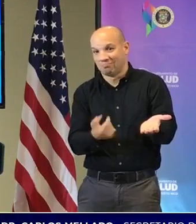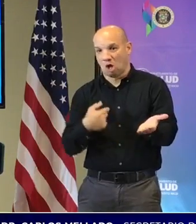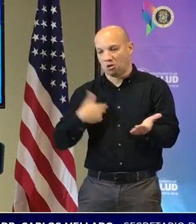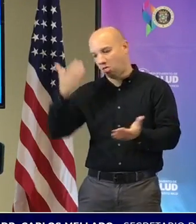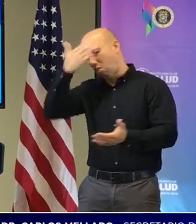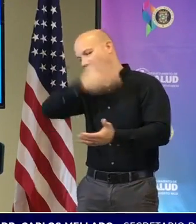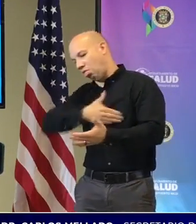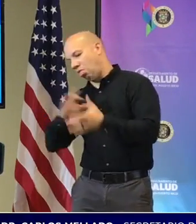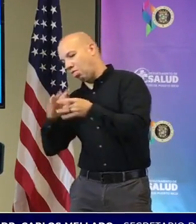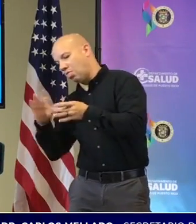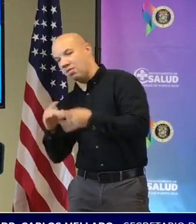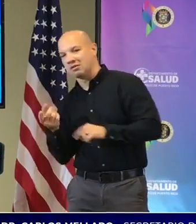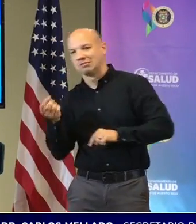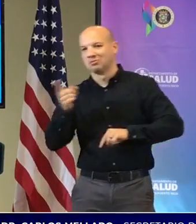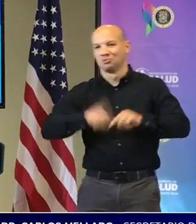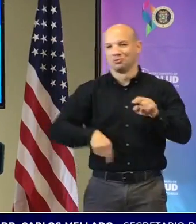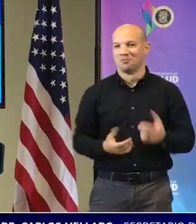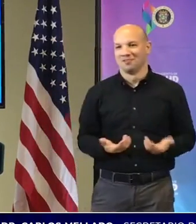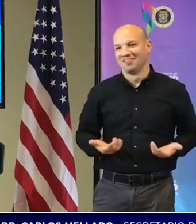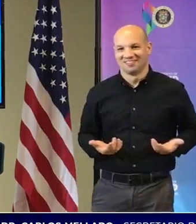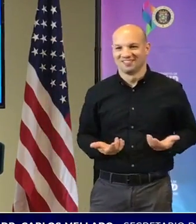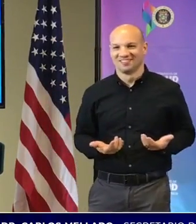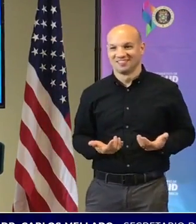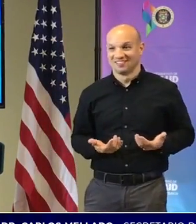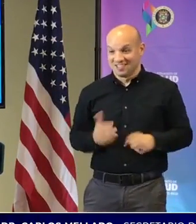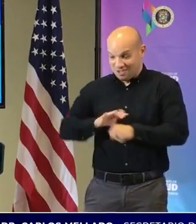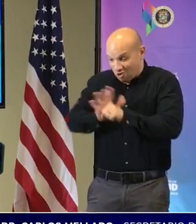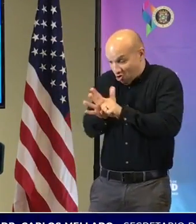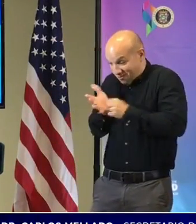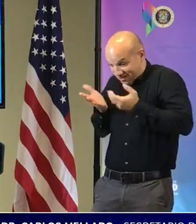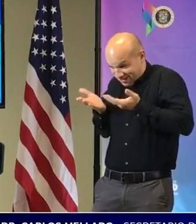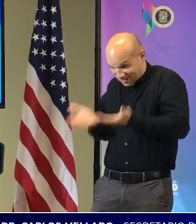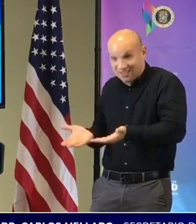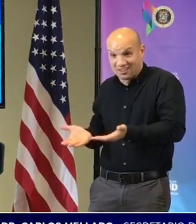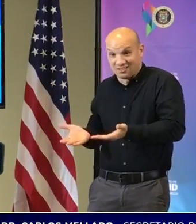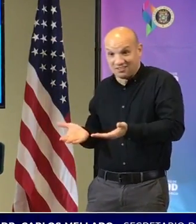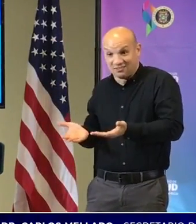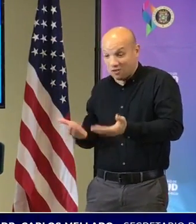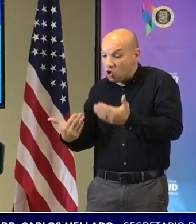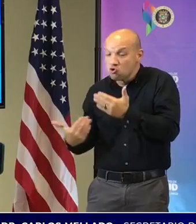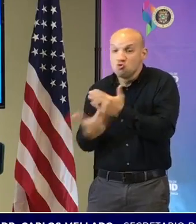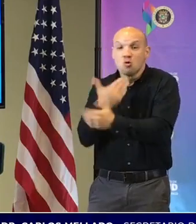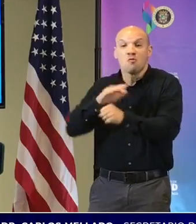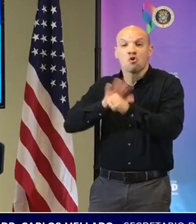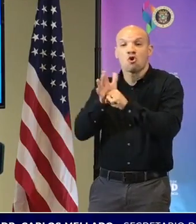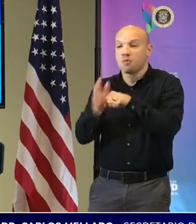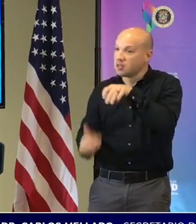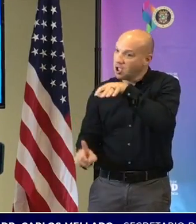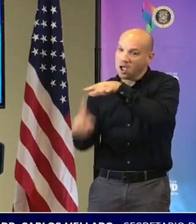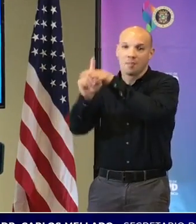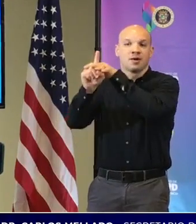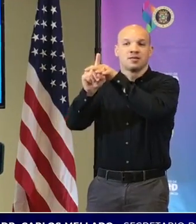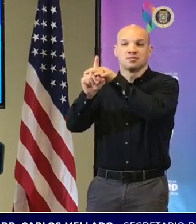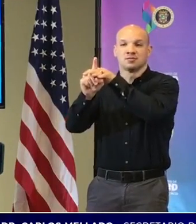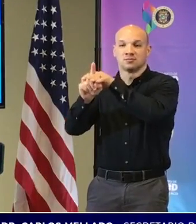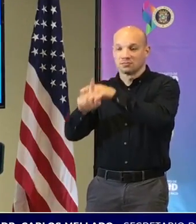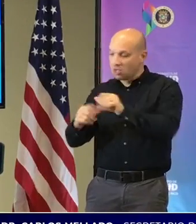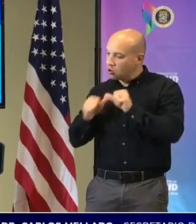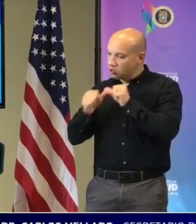tenemos el COVID el COVID ha tenido variantes las variantes siempre surgen